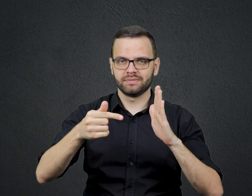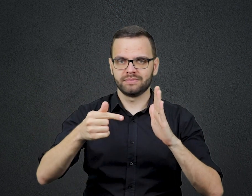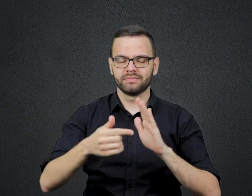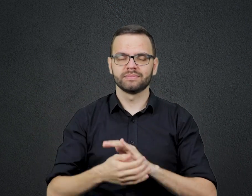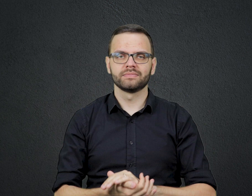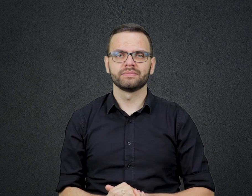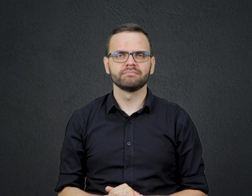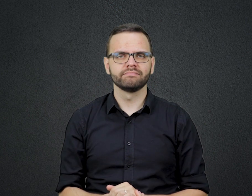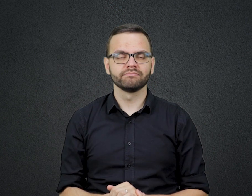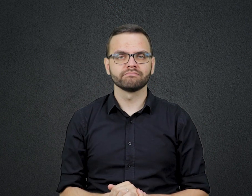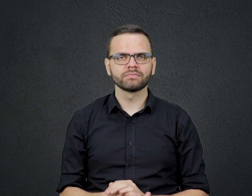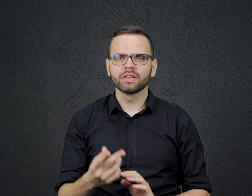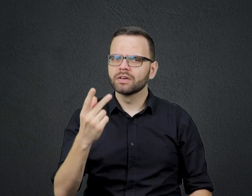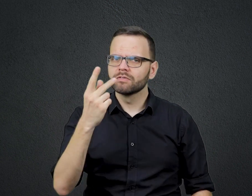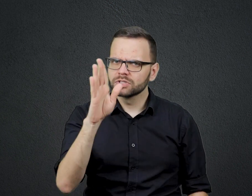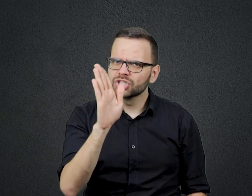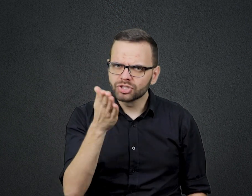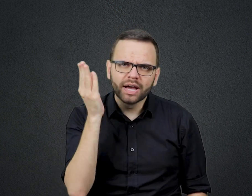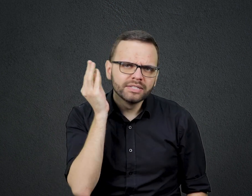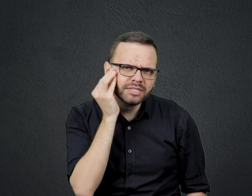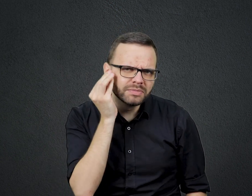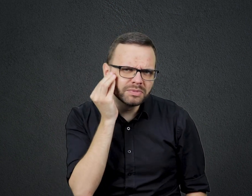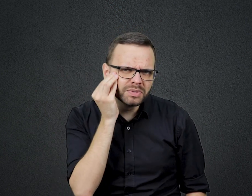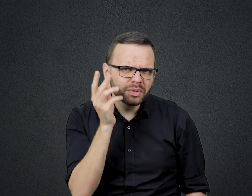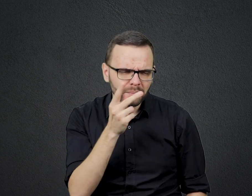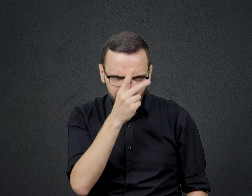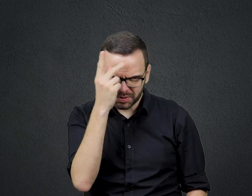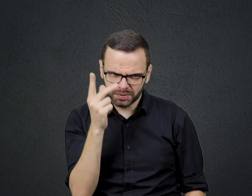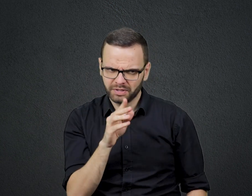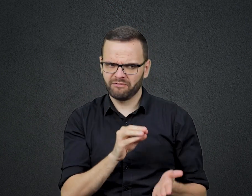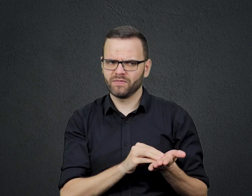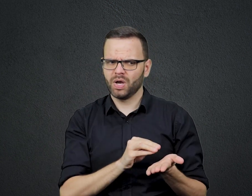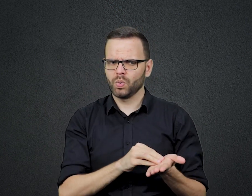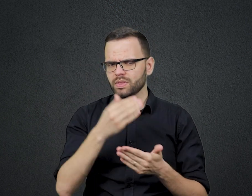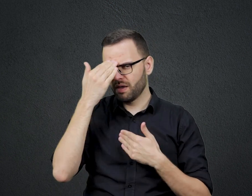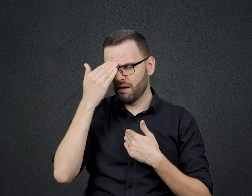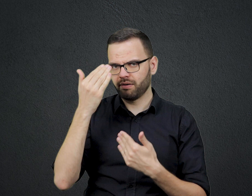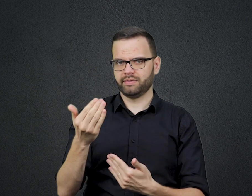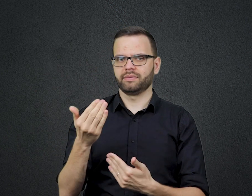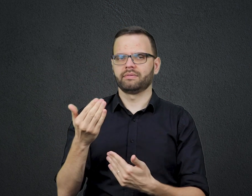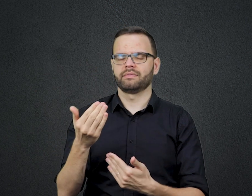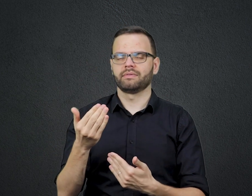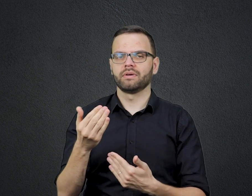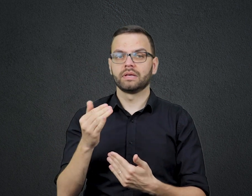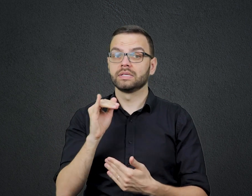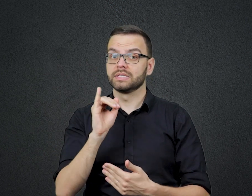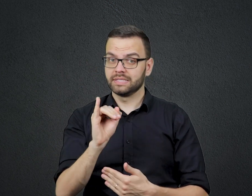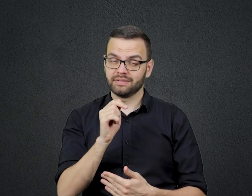Você já experimentou a ingratidão? Se não, considere-se um afortunado É muito ruim quando